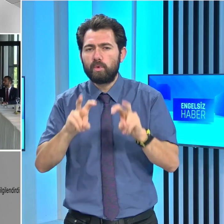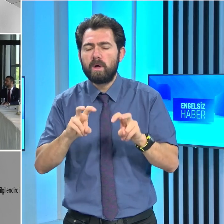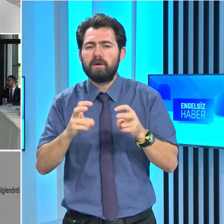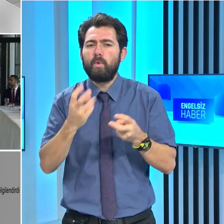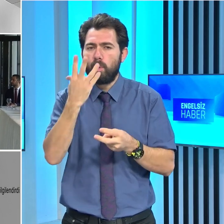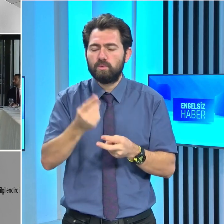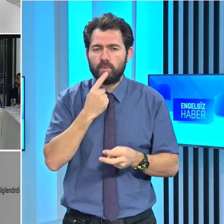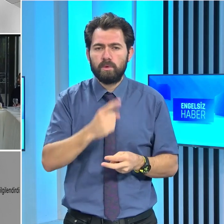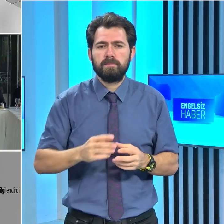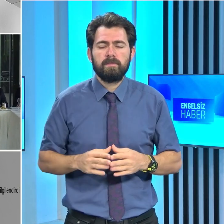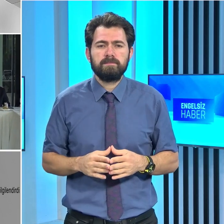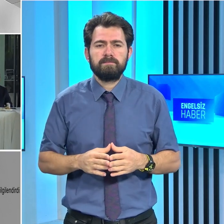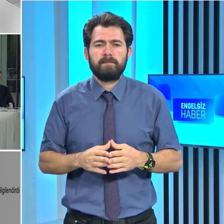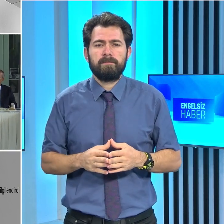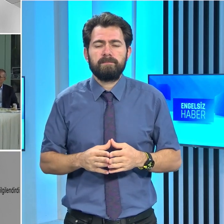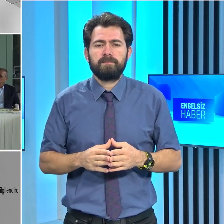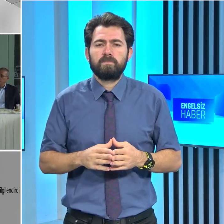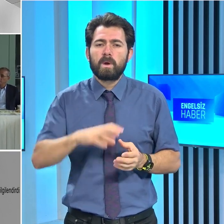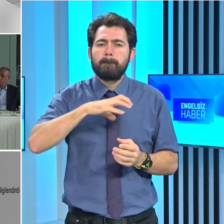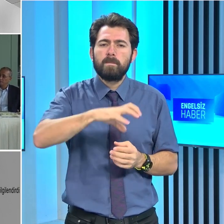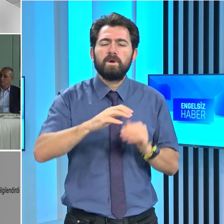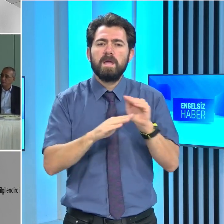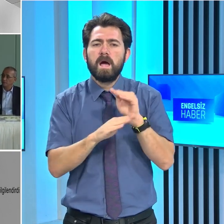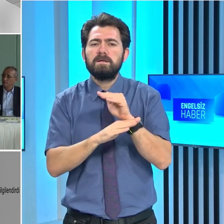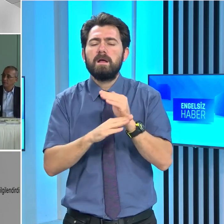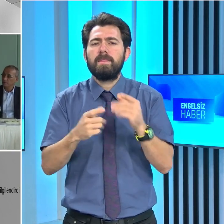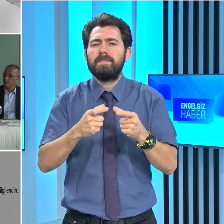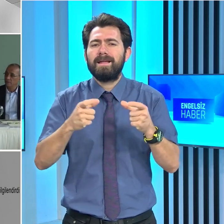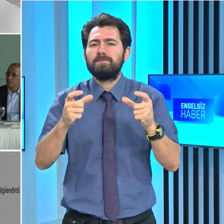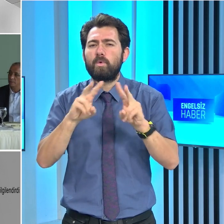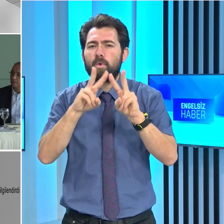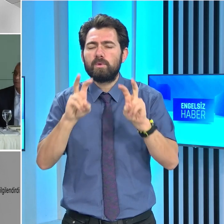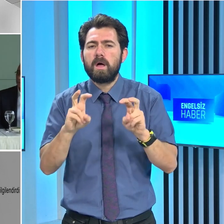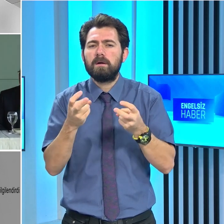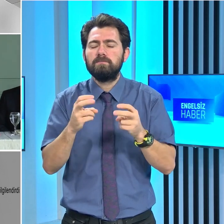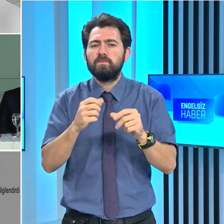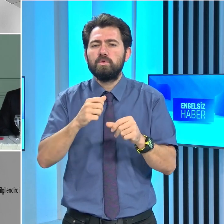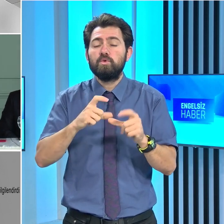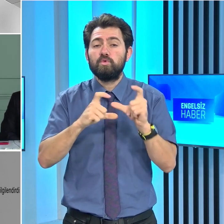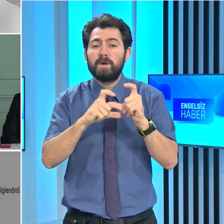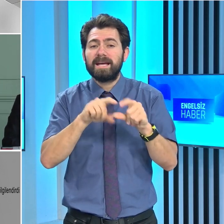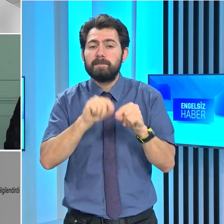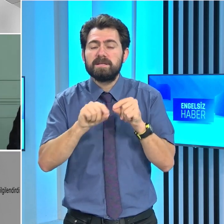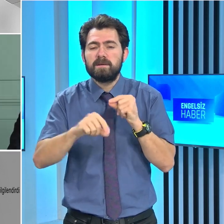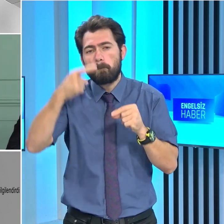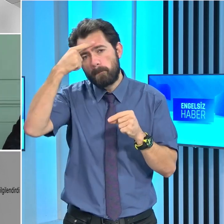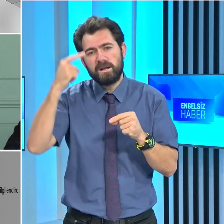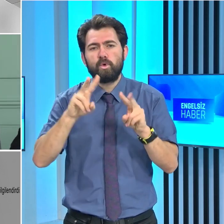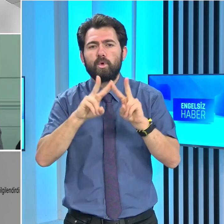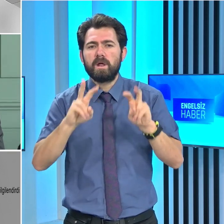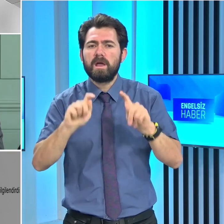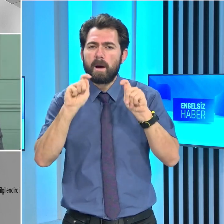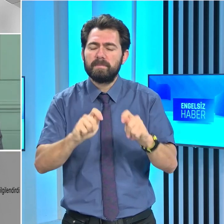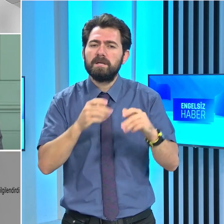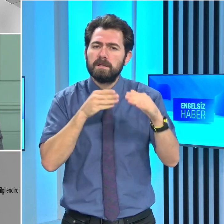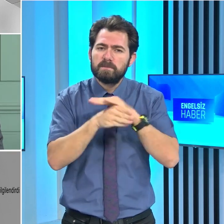söyledi. Bölgede yaşanan gelişmelerin, Güney Kıbrıs'ın belli konularda yaptığı girişimler ve